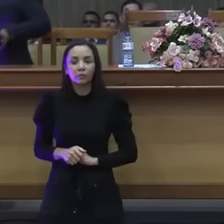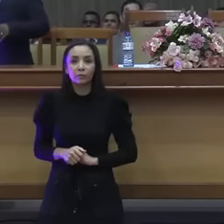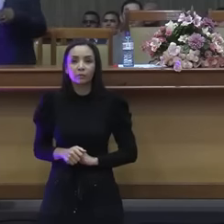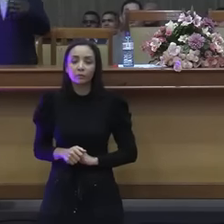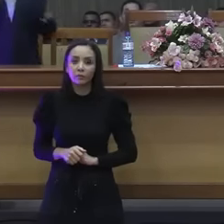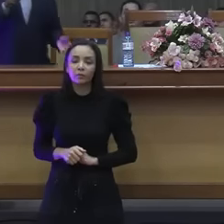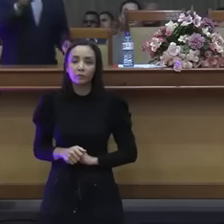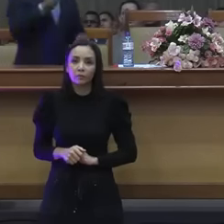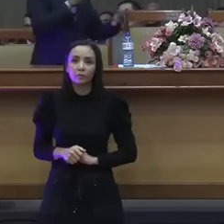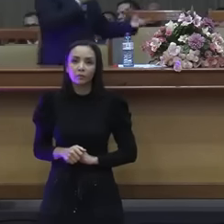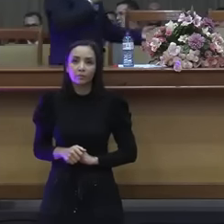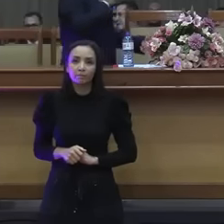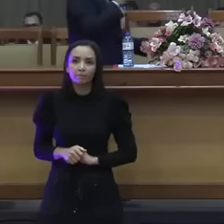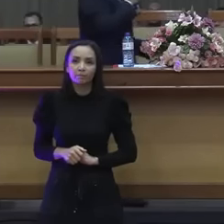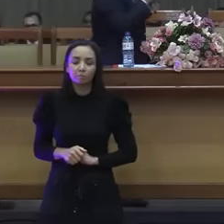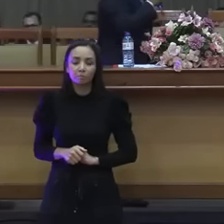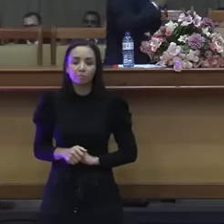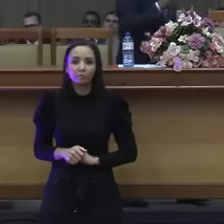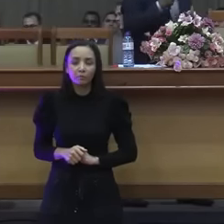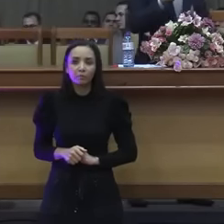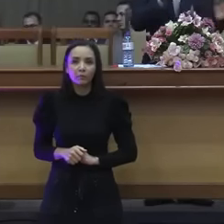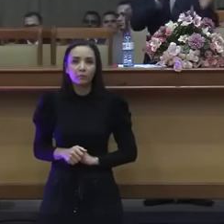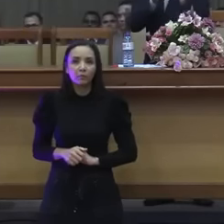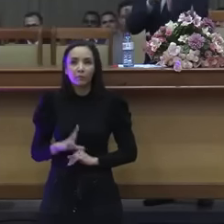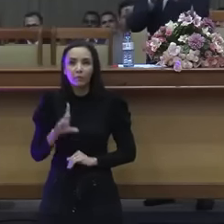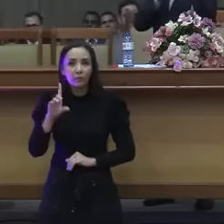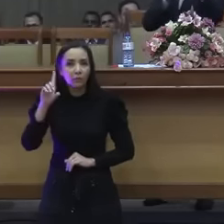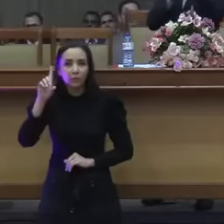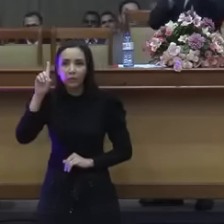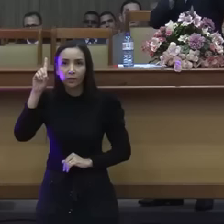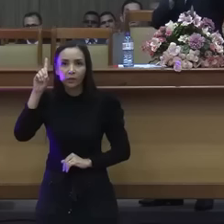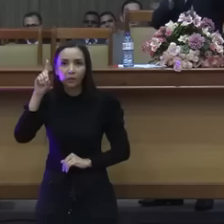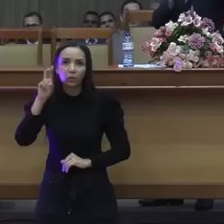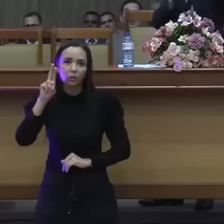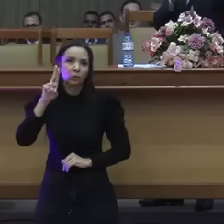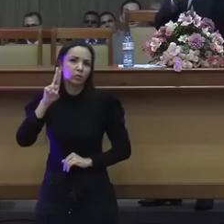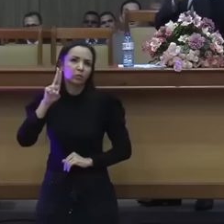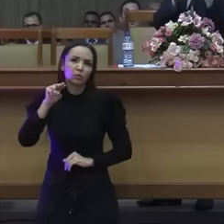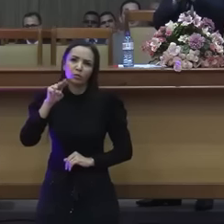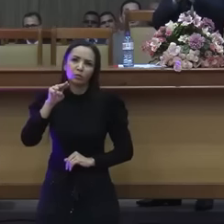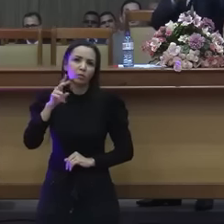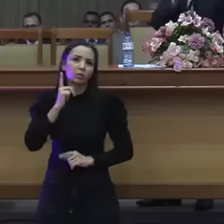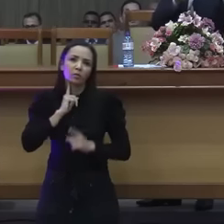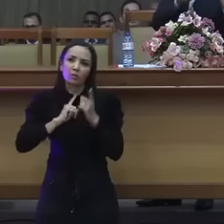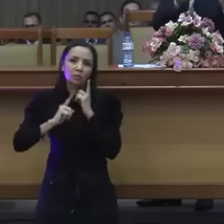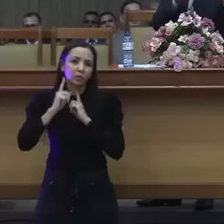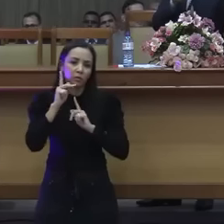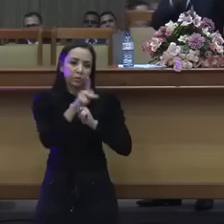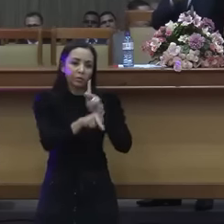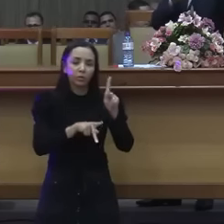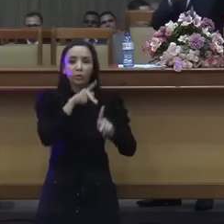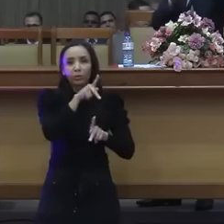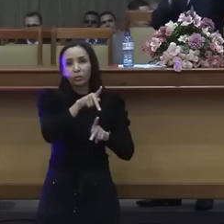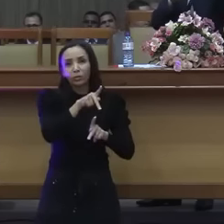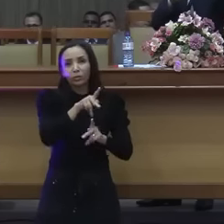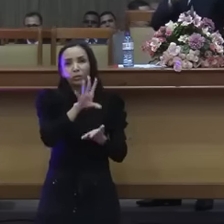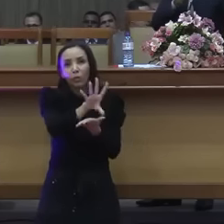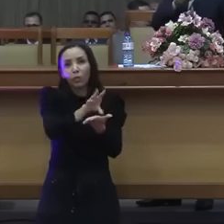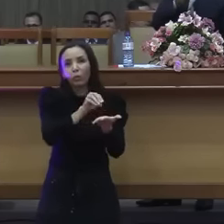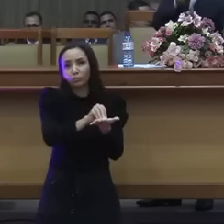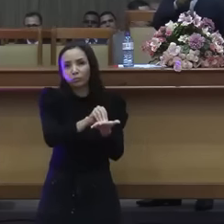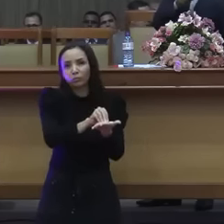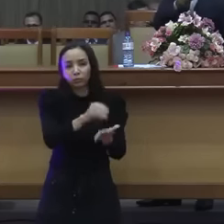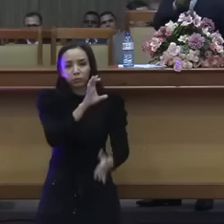Pois é, é hábito bom, coisa boa. E Deus não queria que o povo dele imitasse nada dos cananeus, porque os cananeus eram a força do